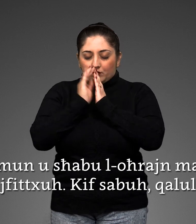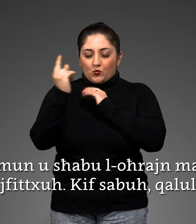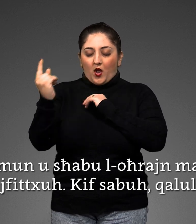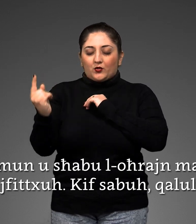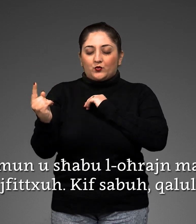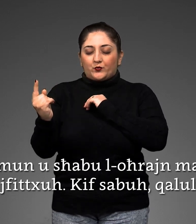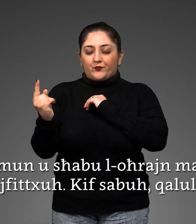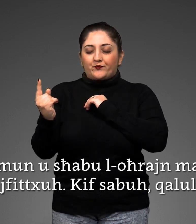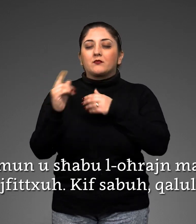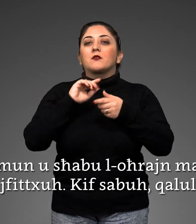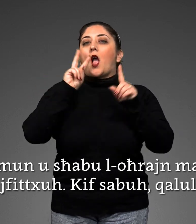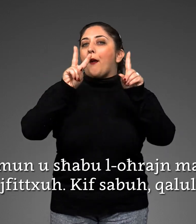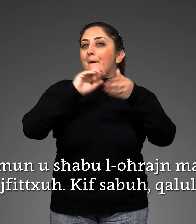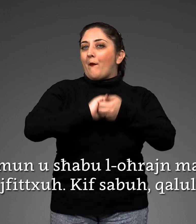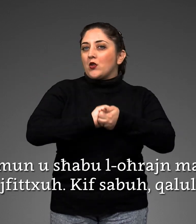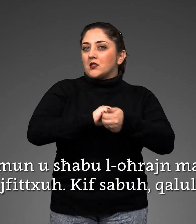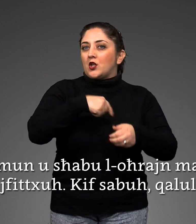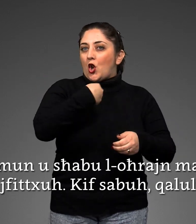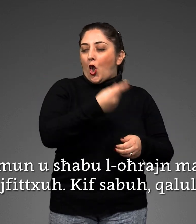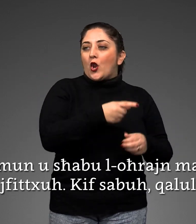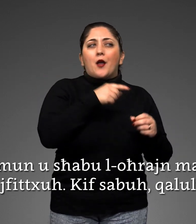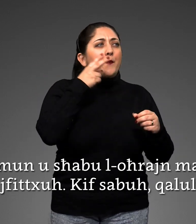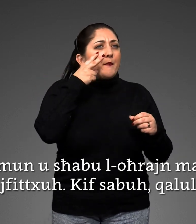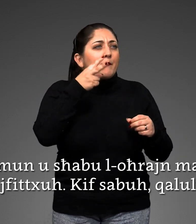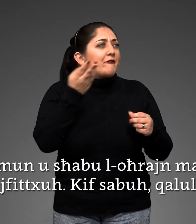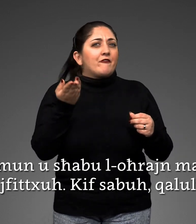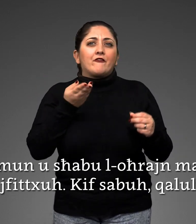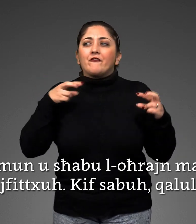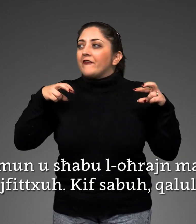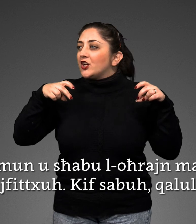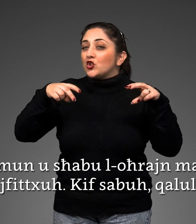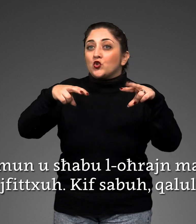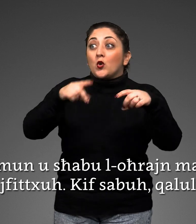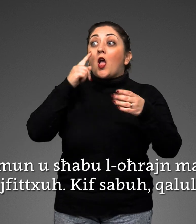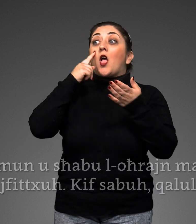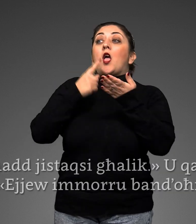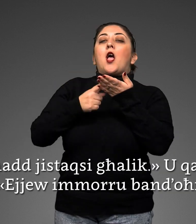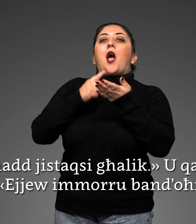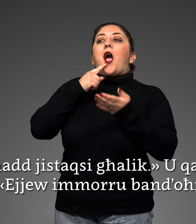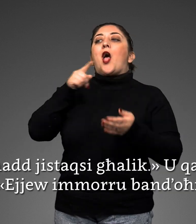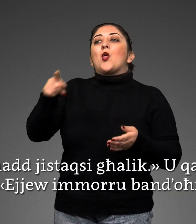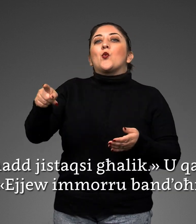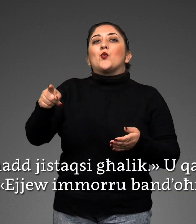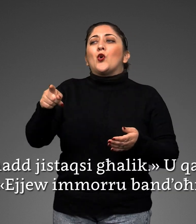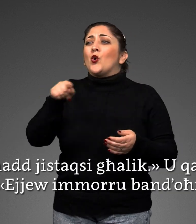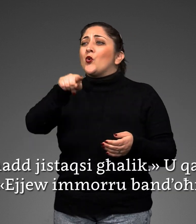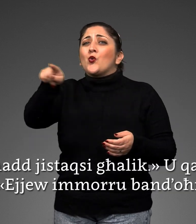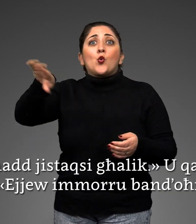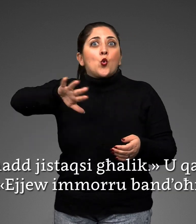X-mu nussħabu l-uħrajn marruj ifi txuħ kif sabuħ għal-uħlu kul ħat jistaqsija lijk.